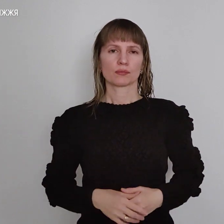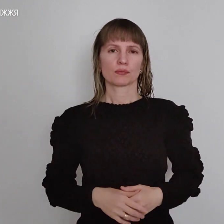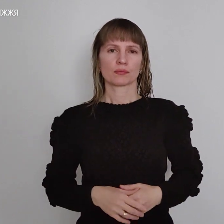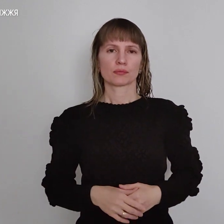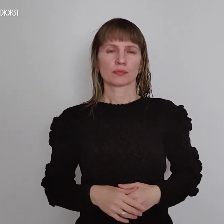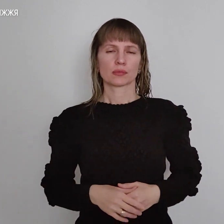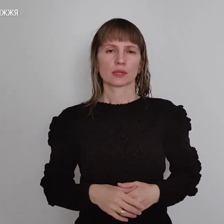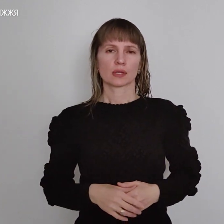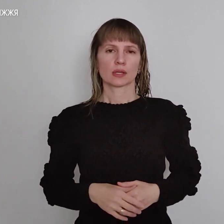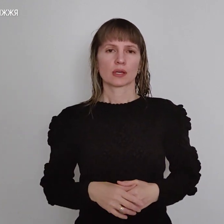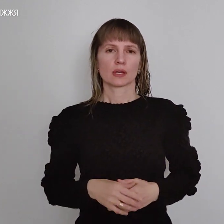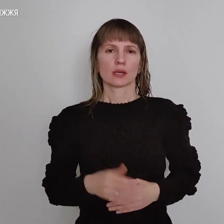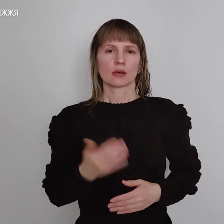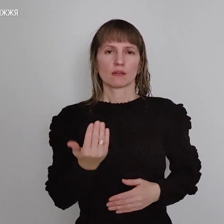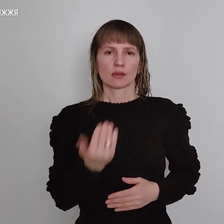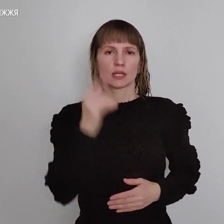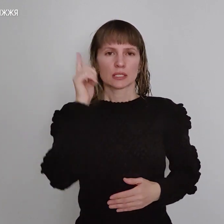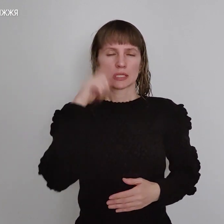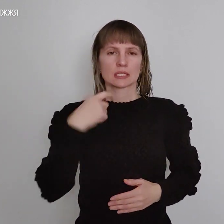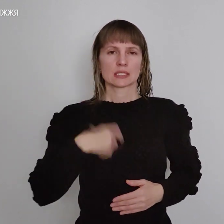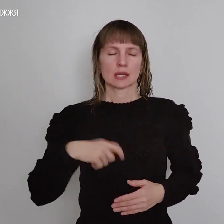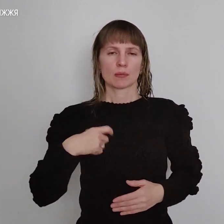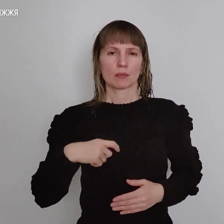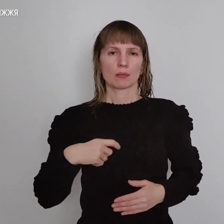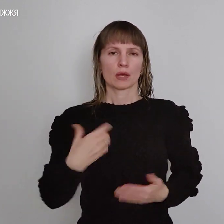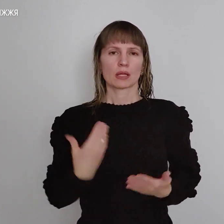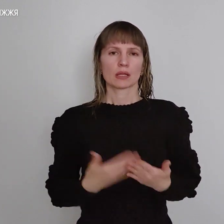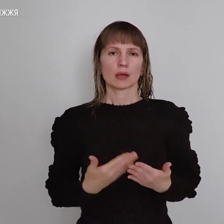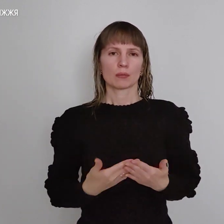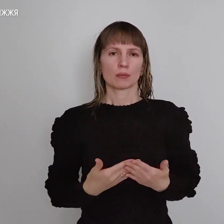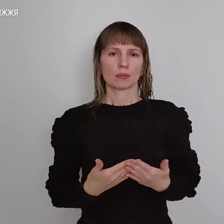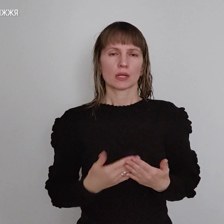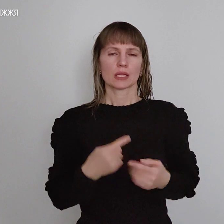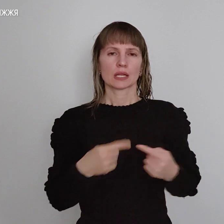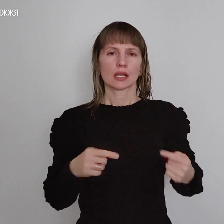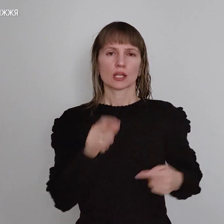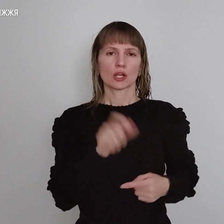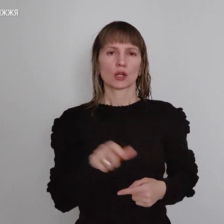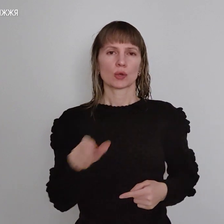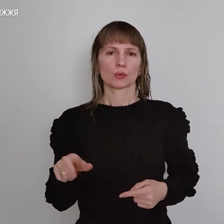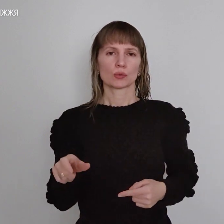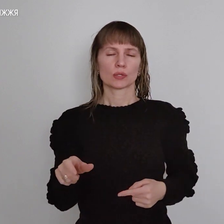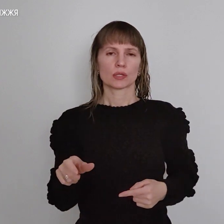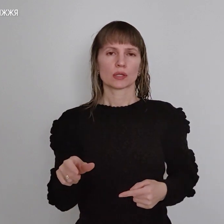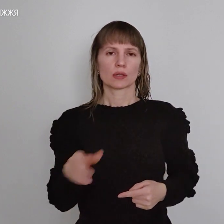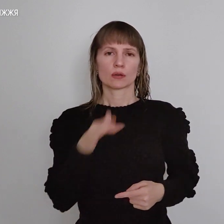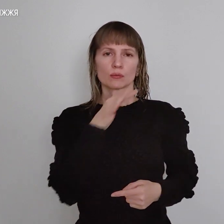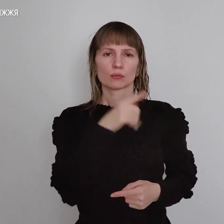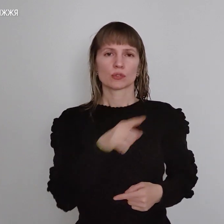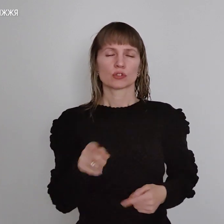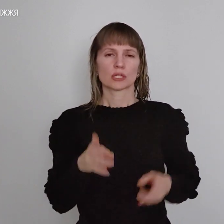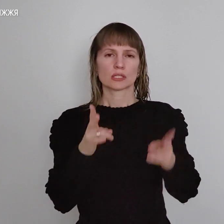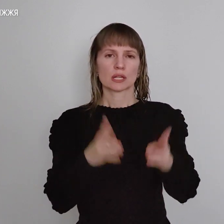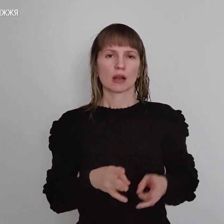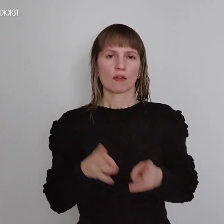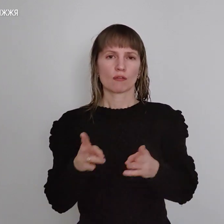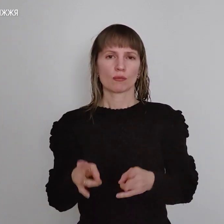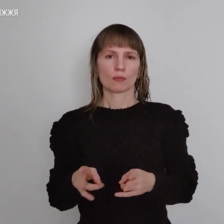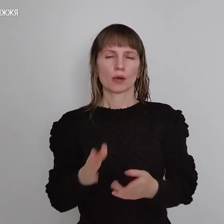Ви, скоріш за все, знаєте себе. Наприклад, деякі люди під час травм мають деякий